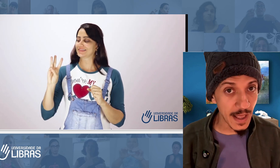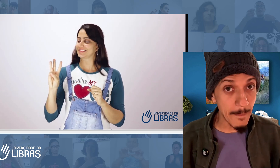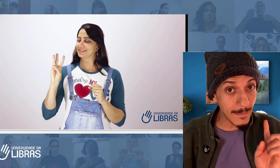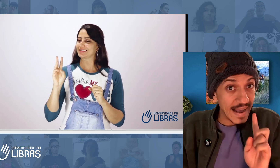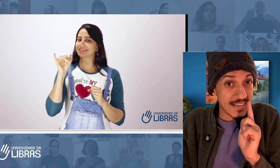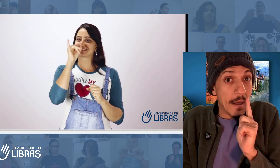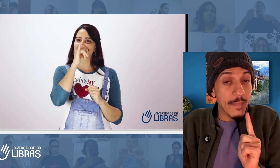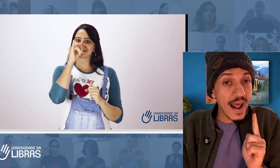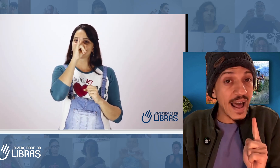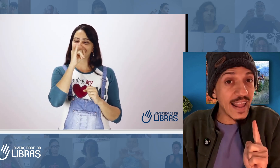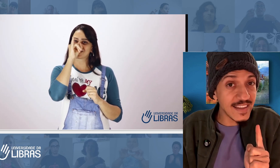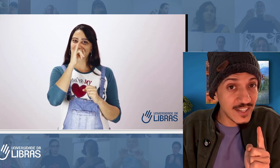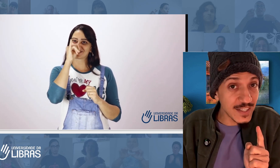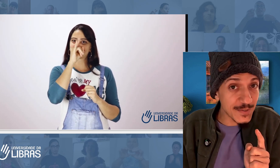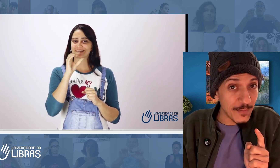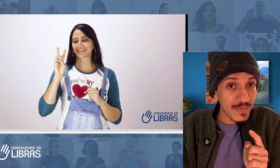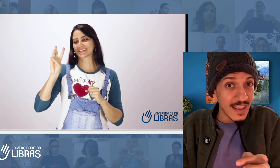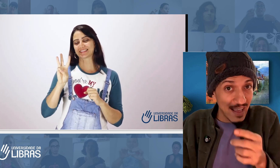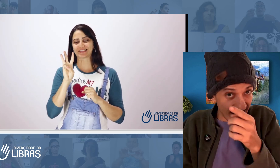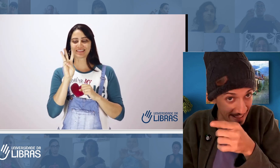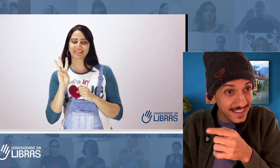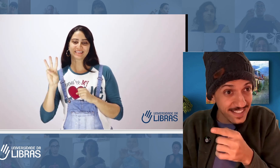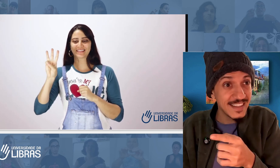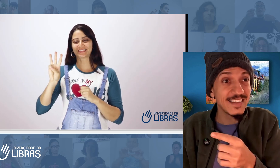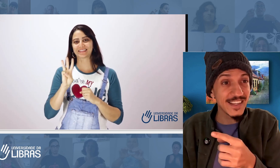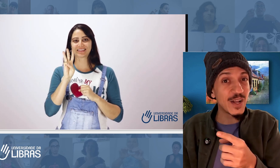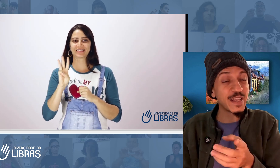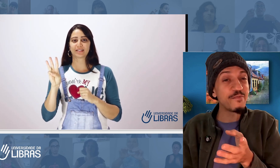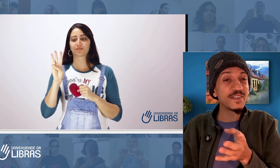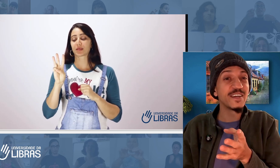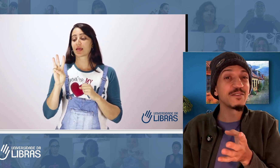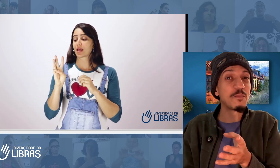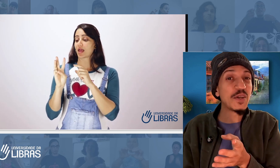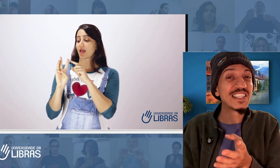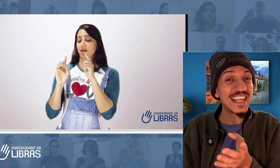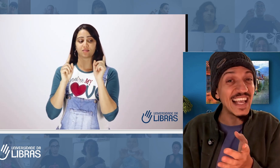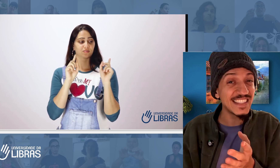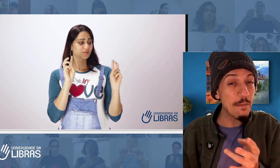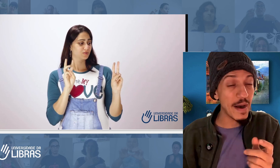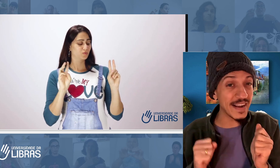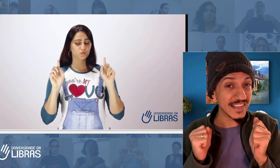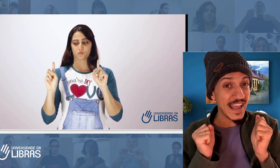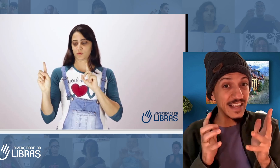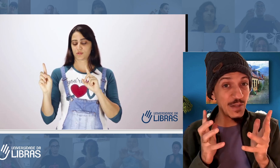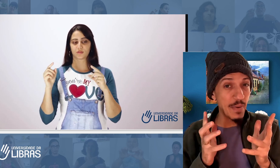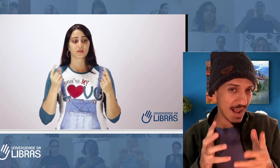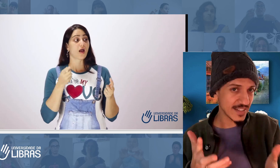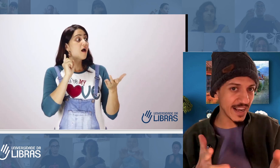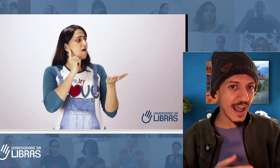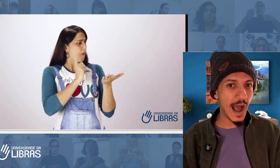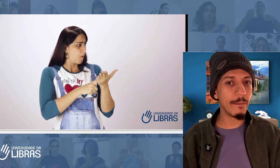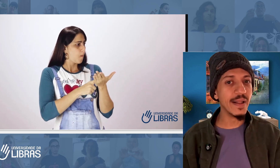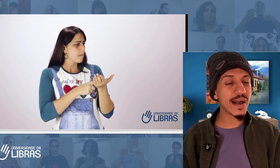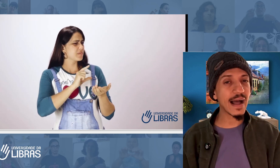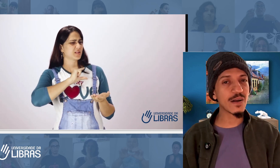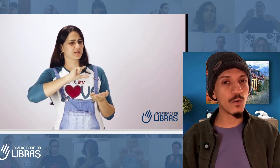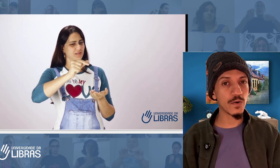mas, para além disso, essa sinalização que eu estava fazendo depois de seis semanas de prática aplicada com o nosso